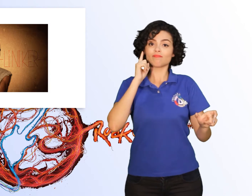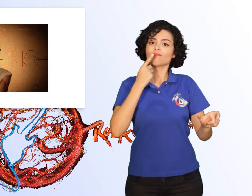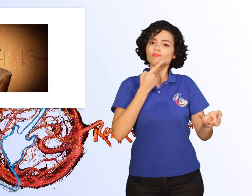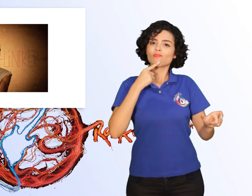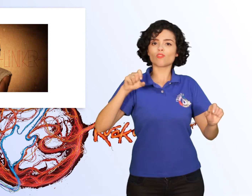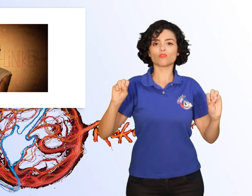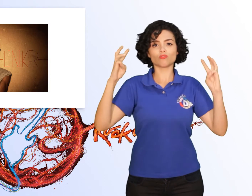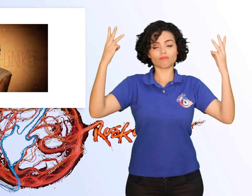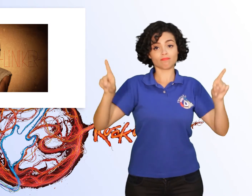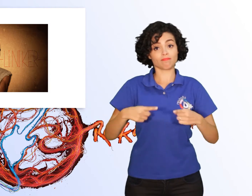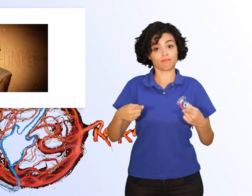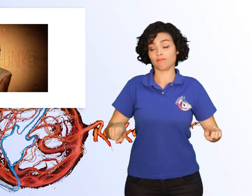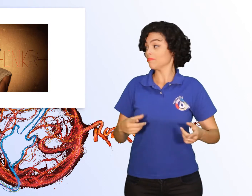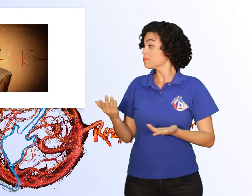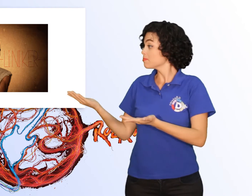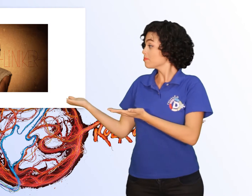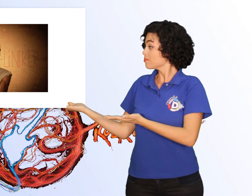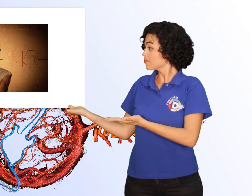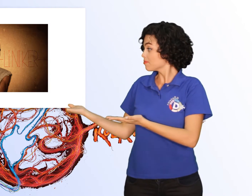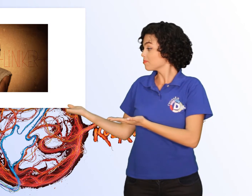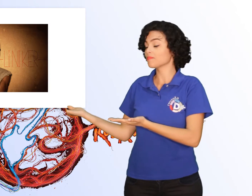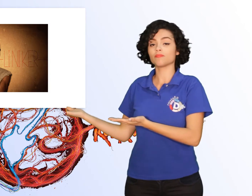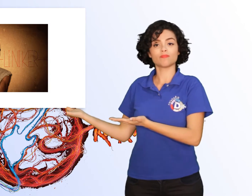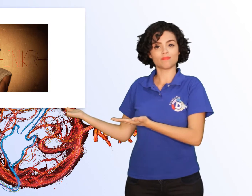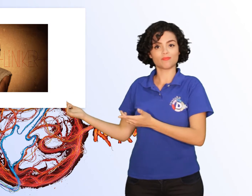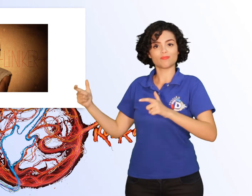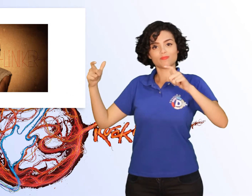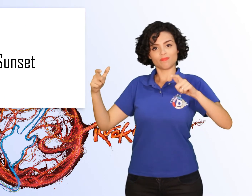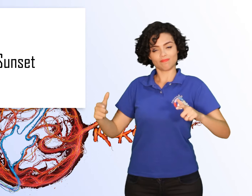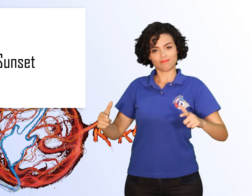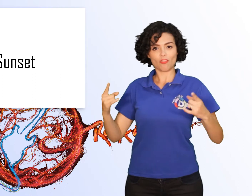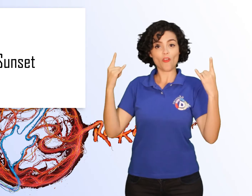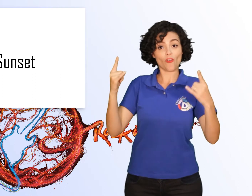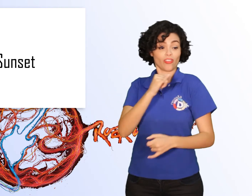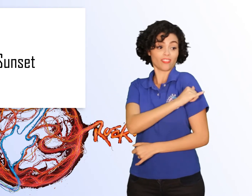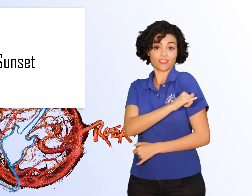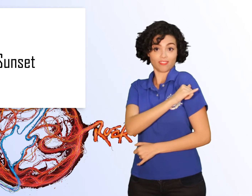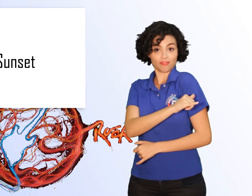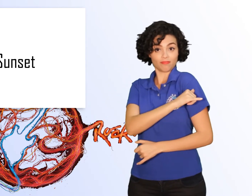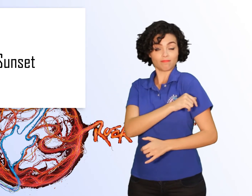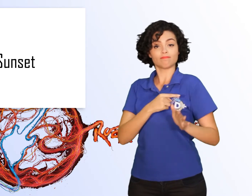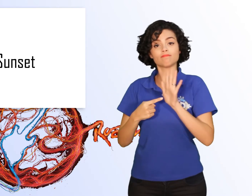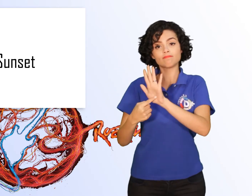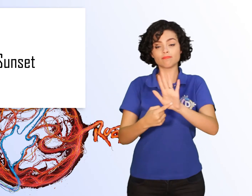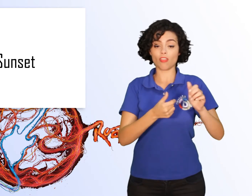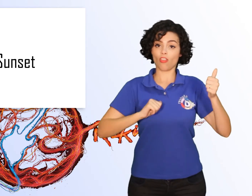Lineker no palco Sunset do Rock in Rio. O ator e